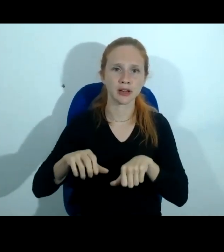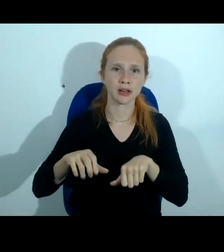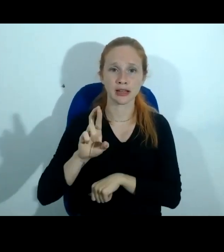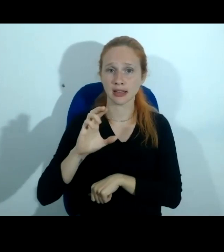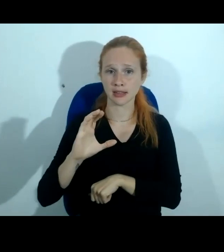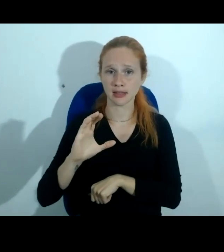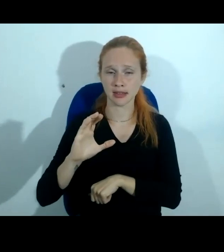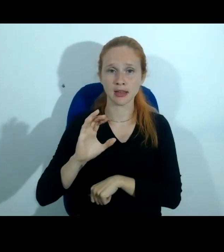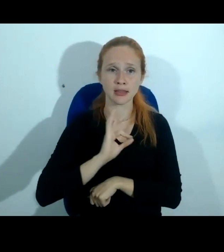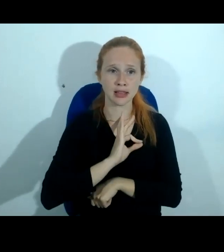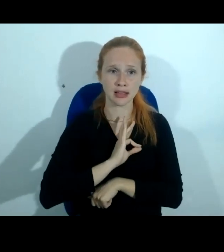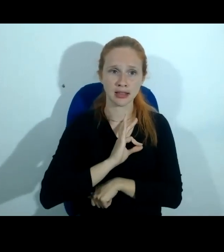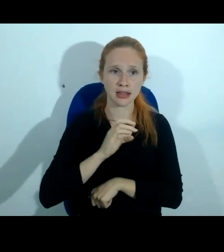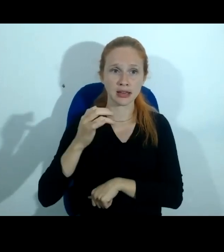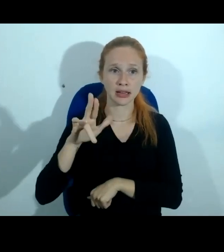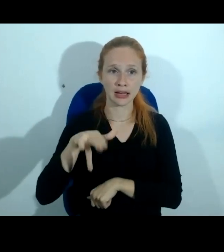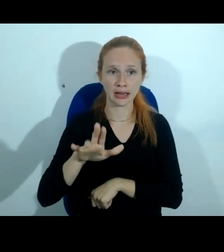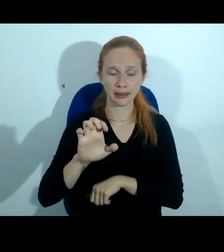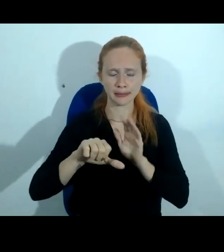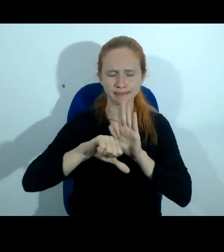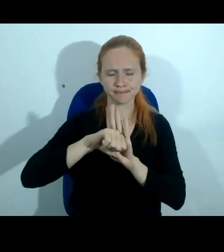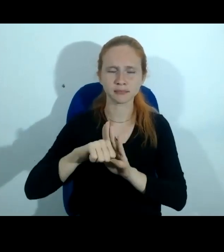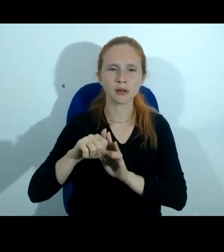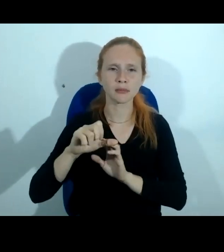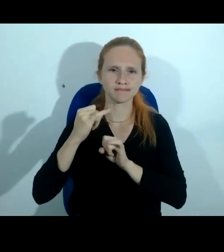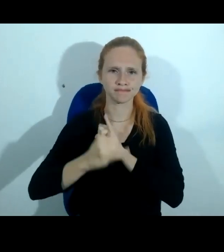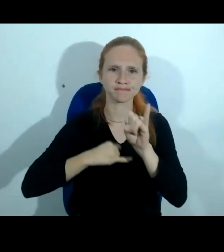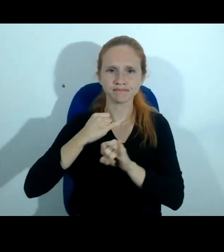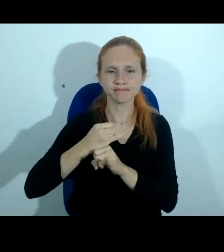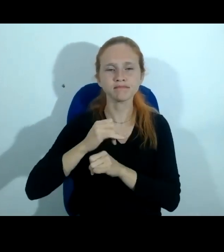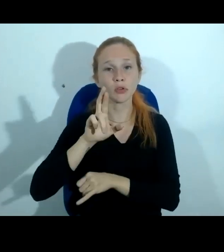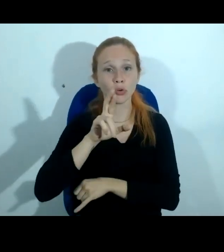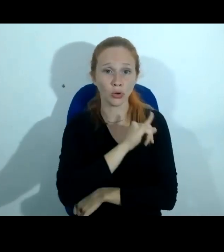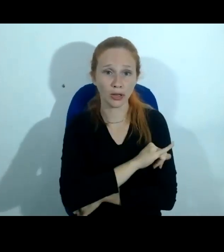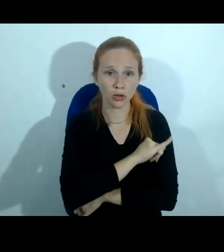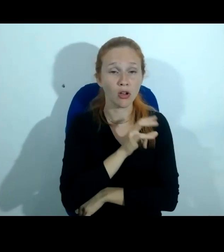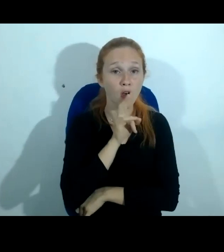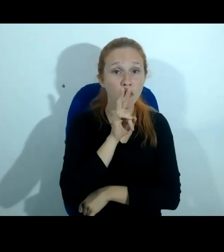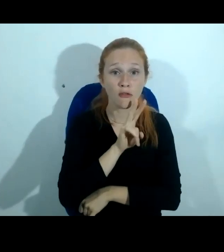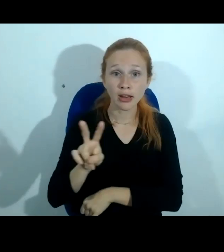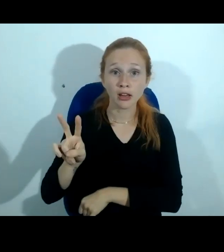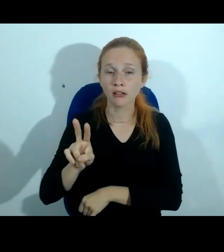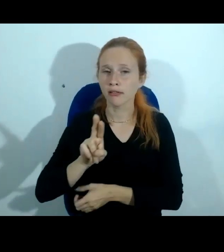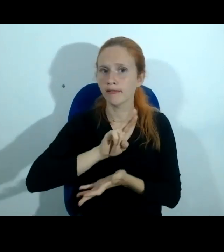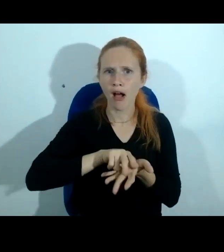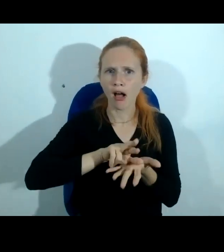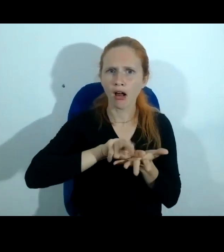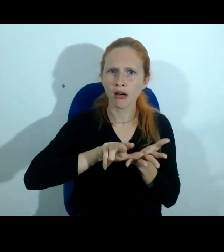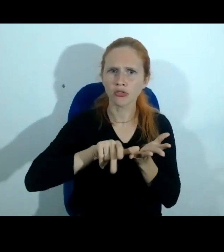delegacia que combate os crimes cibernéticos aqui no estado do Rio e lá eu vi uma série de crimes que só tomavam